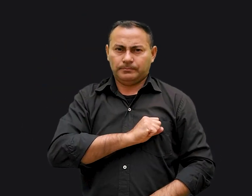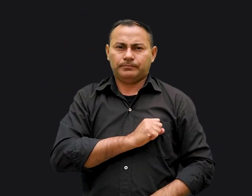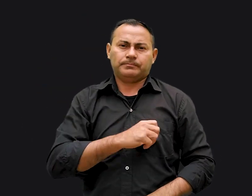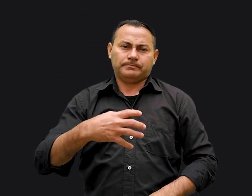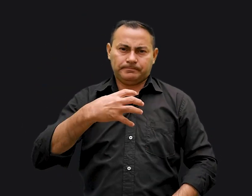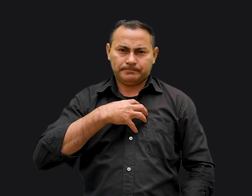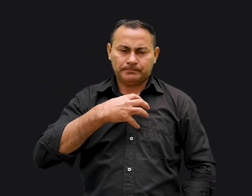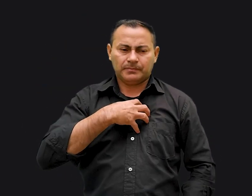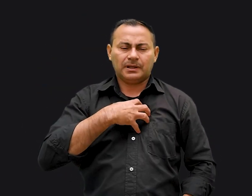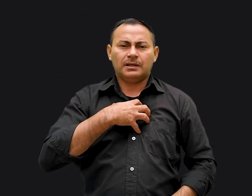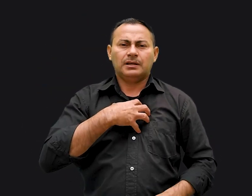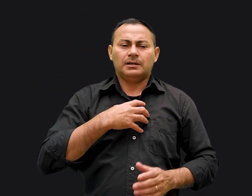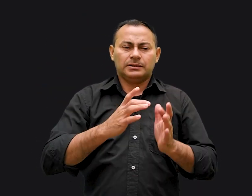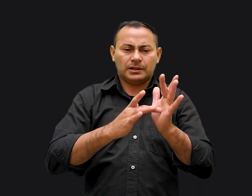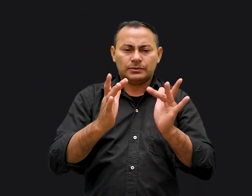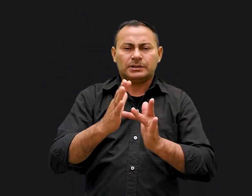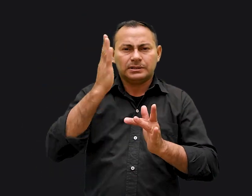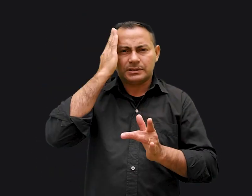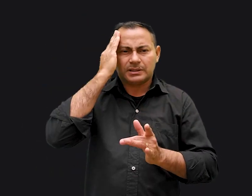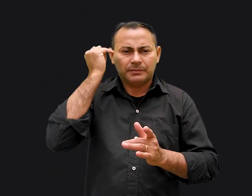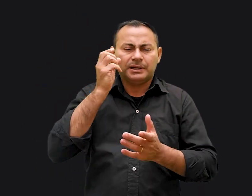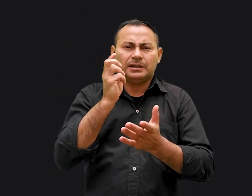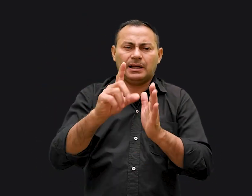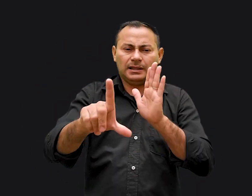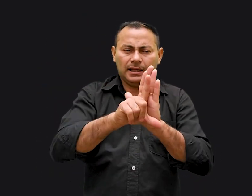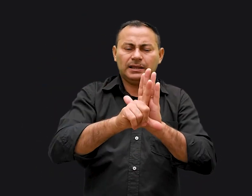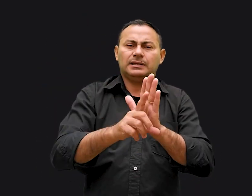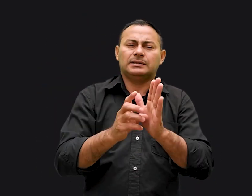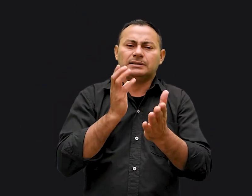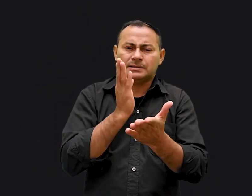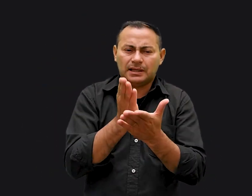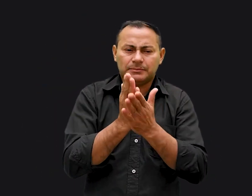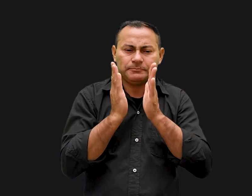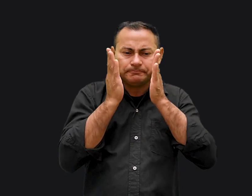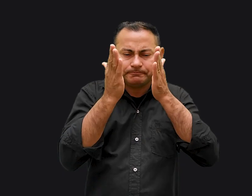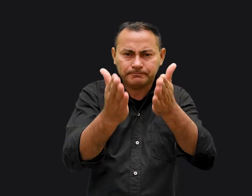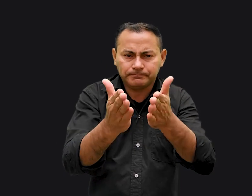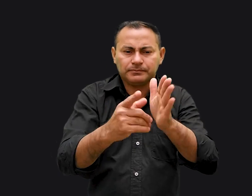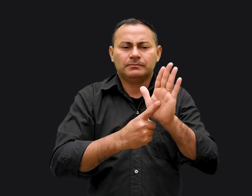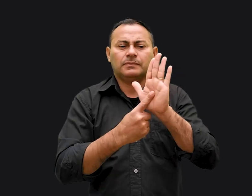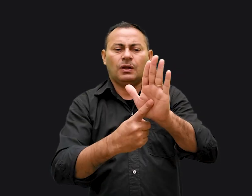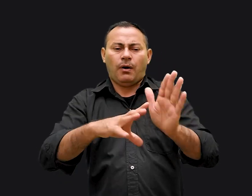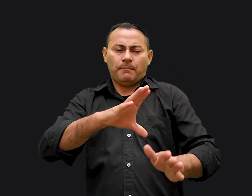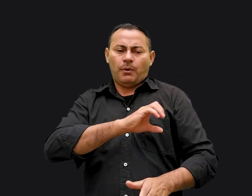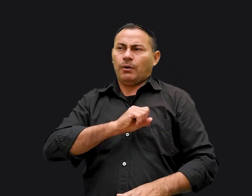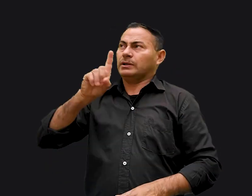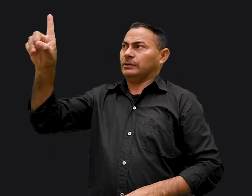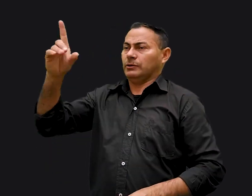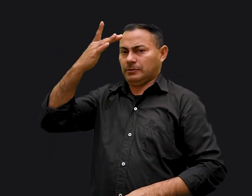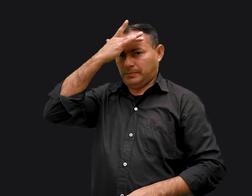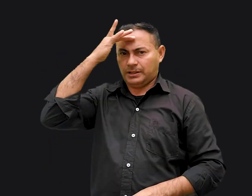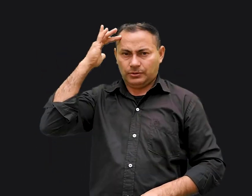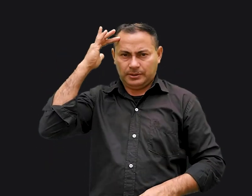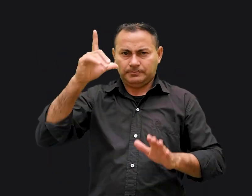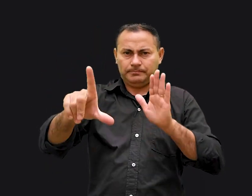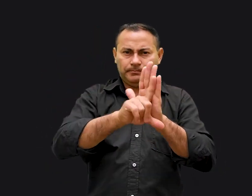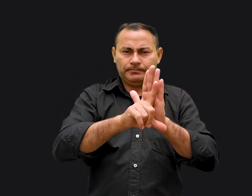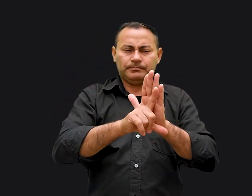Dessa forma, ele sabia que a lei estaria sempre sendo uma expressão do amor de Deus para os homens e esta lei trabalharia